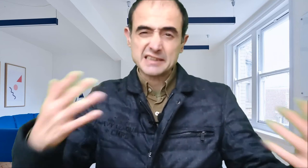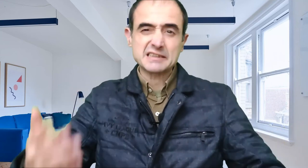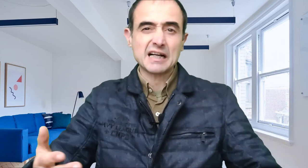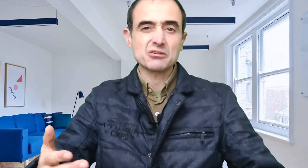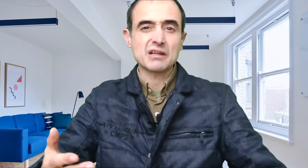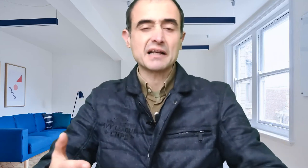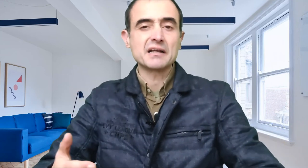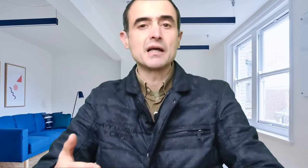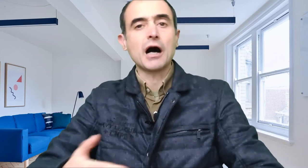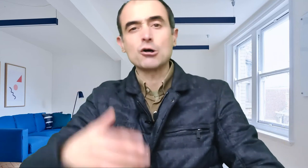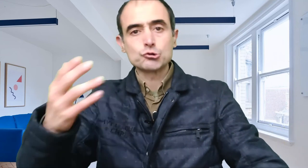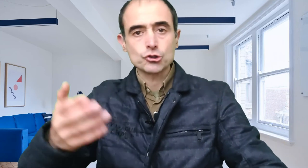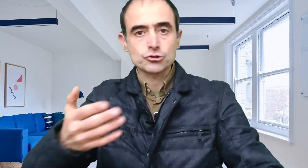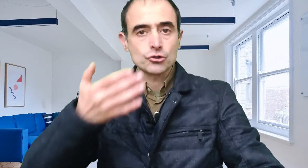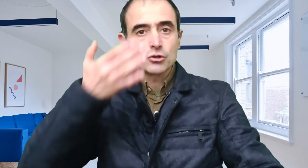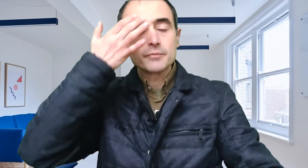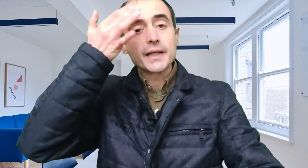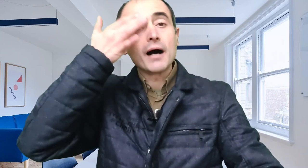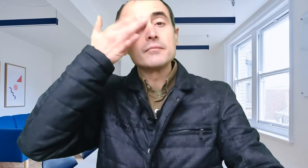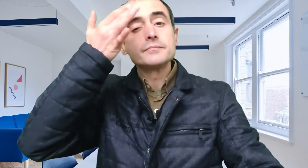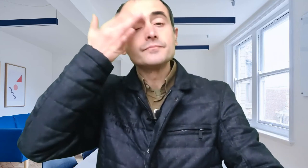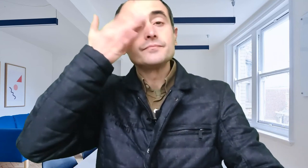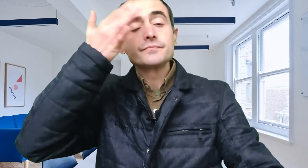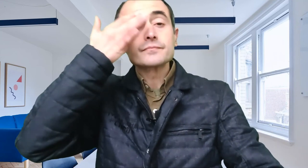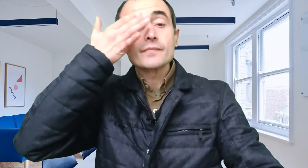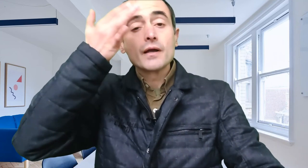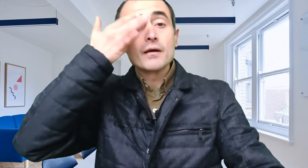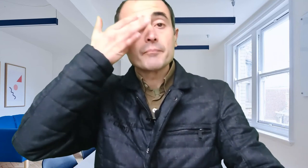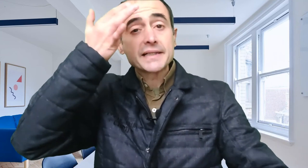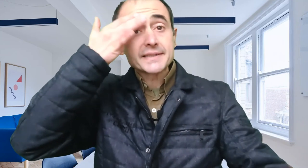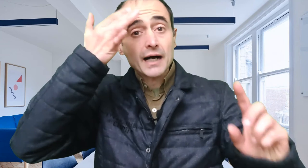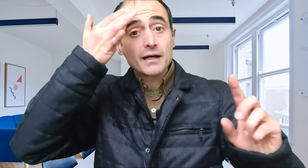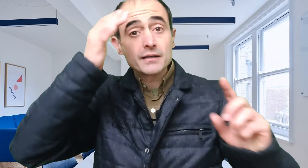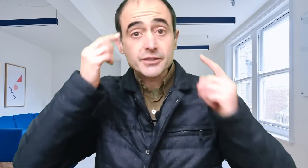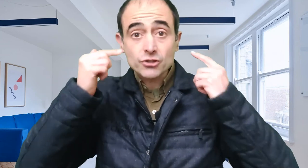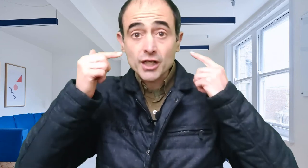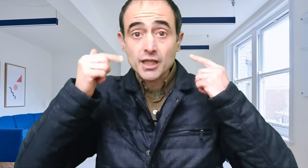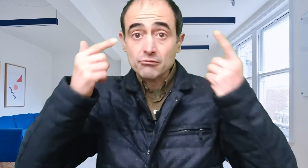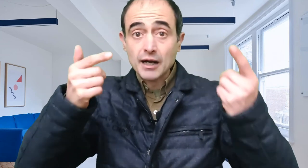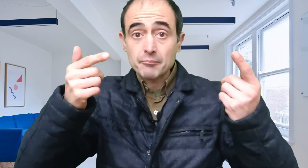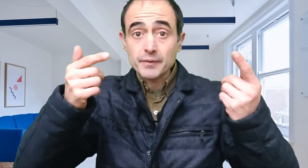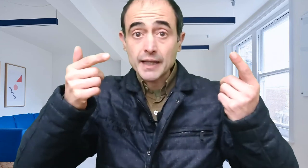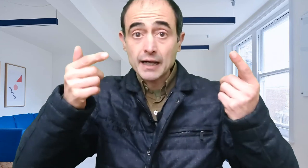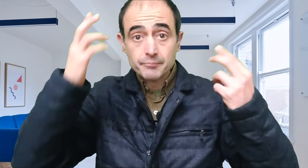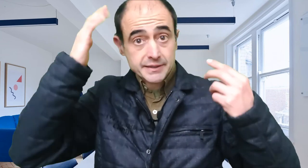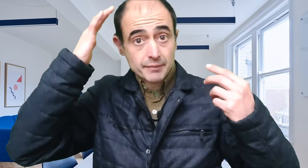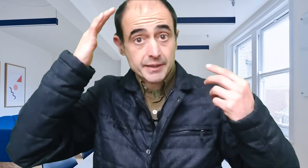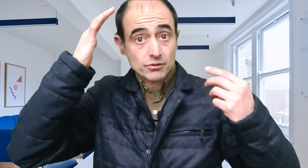estado tan angustioso mira piensa sintoniza tu campo verdad pensamiento